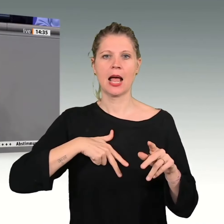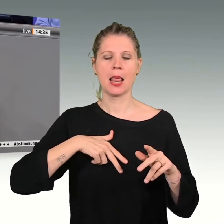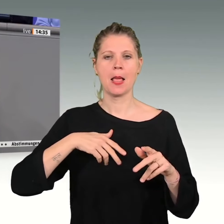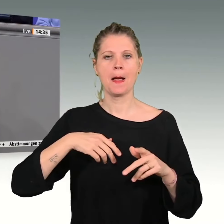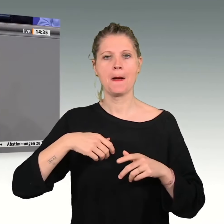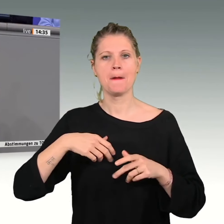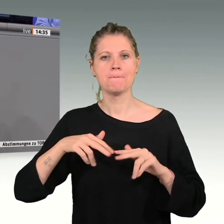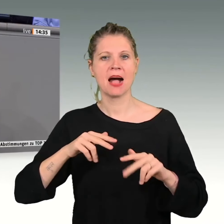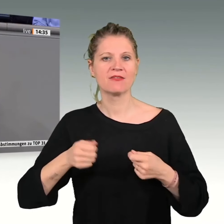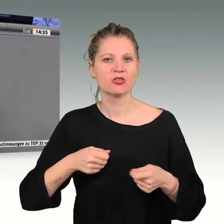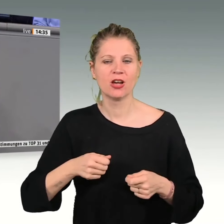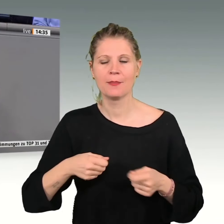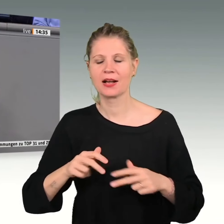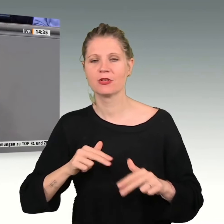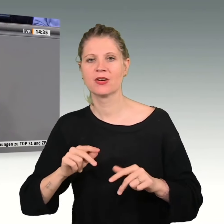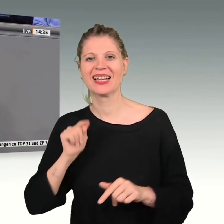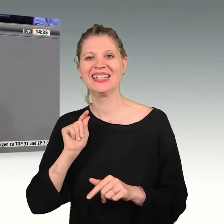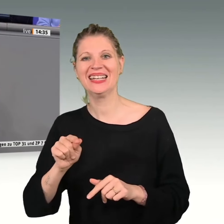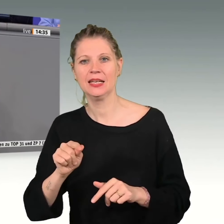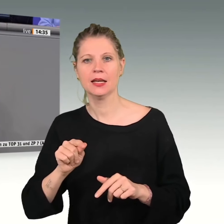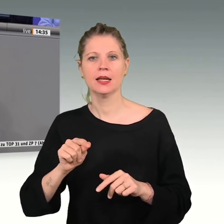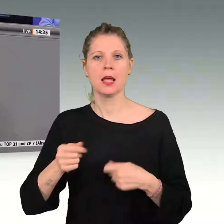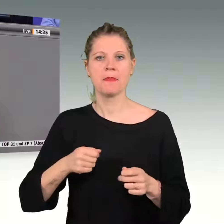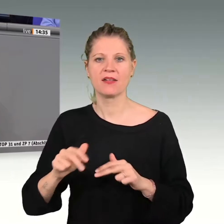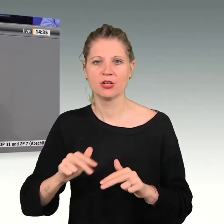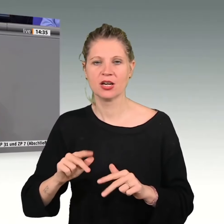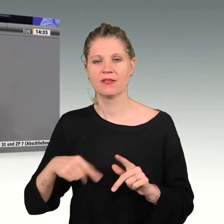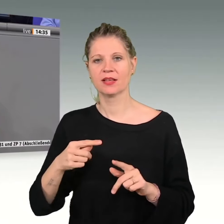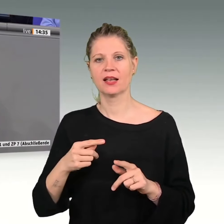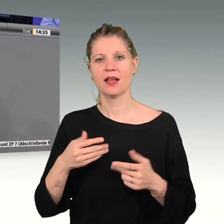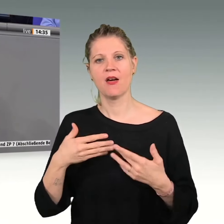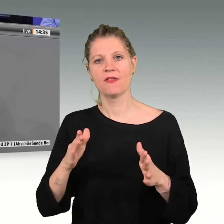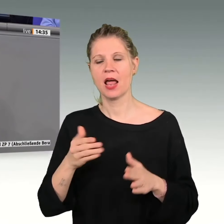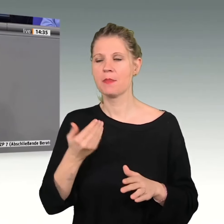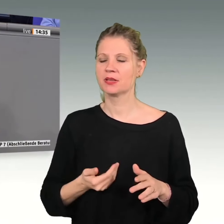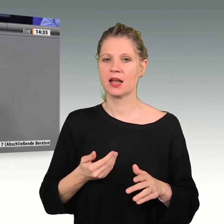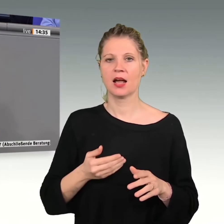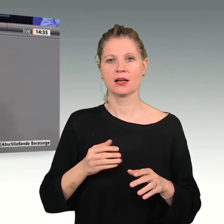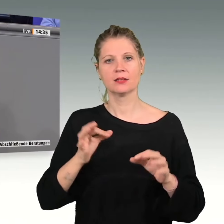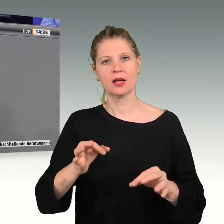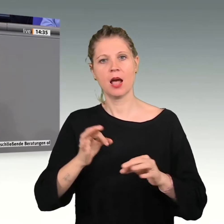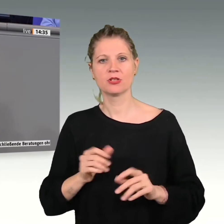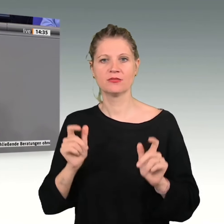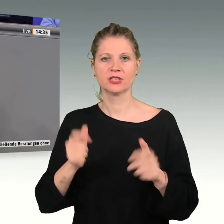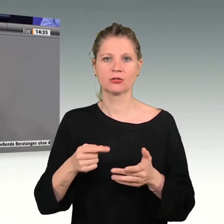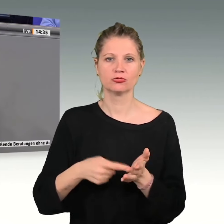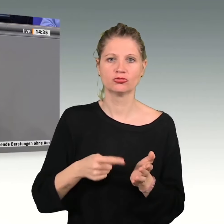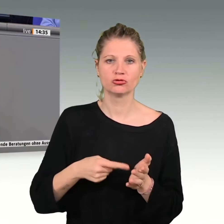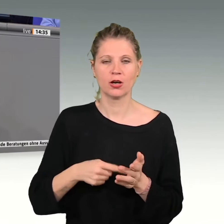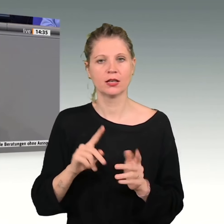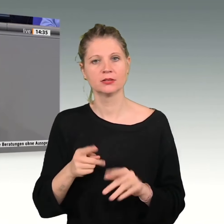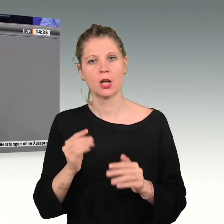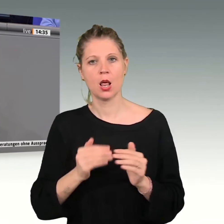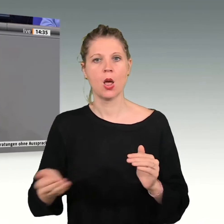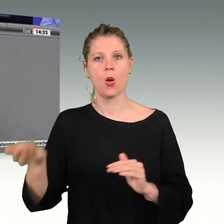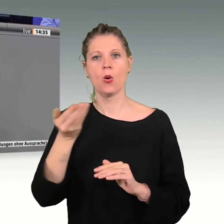Marktwirtschaft. Dann sollen Begrenzungen von Freibeträgen, Ertschafts-Schenkungssteuer sehr reicher Menschen dazu führen, dass diese ihren